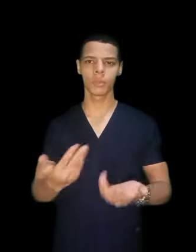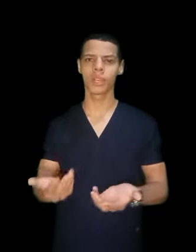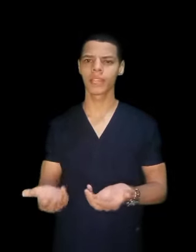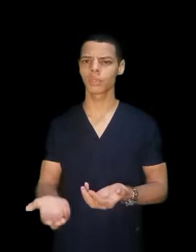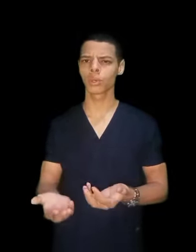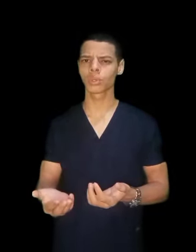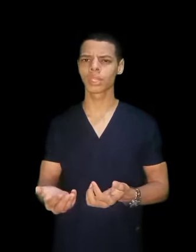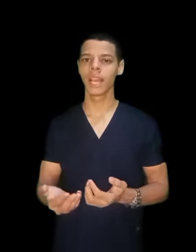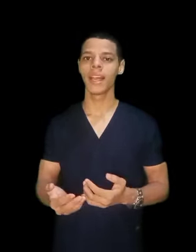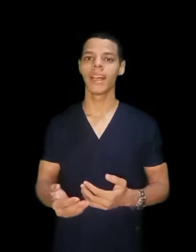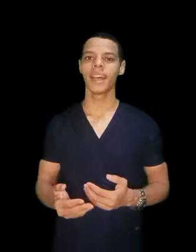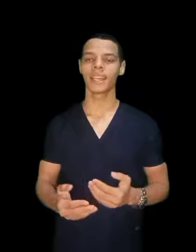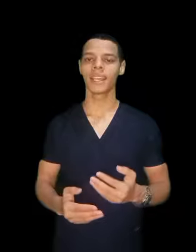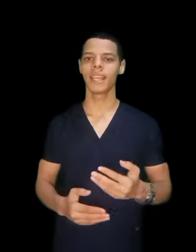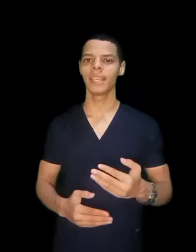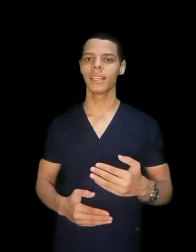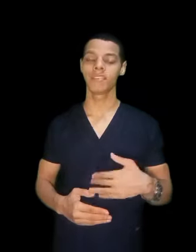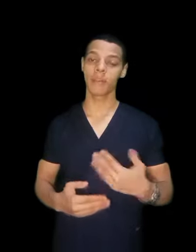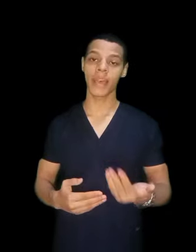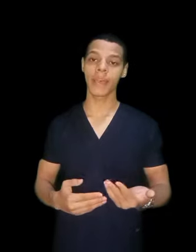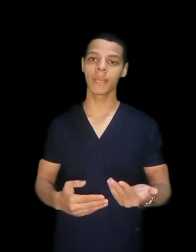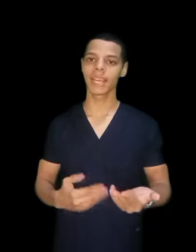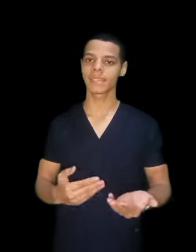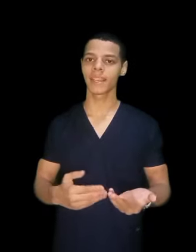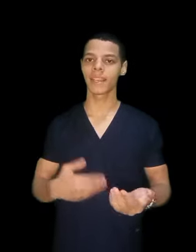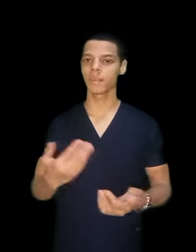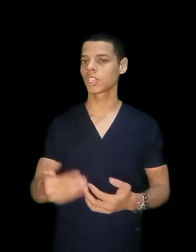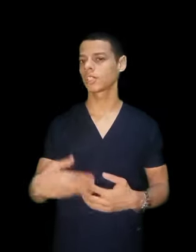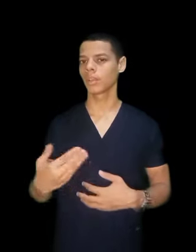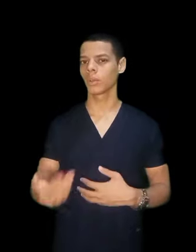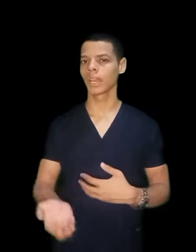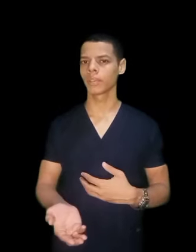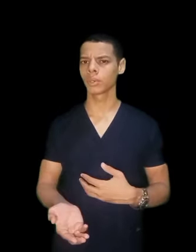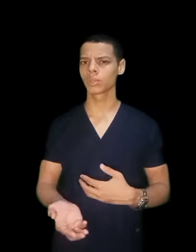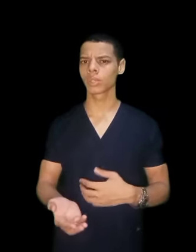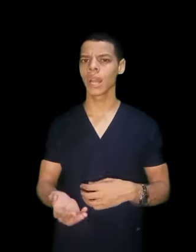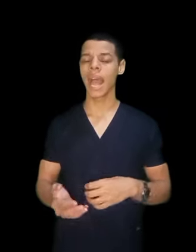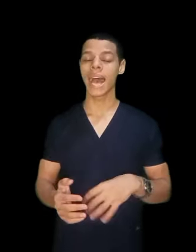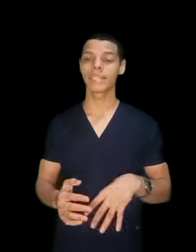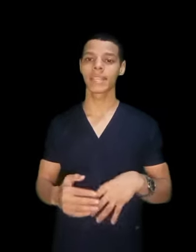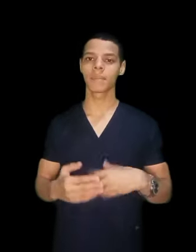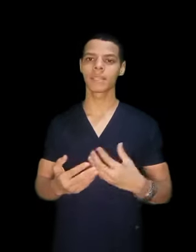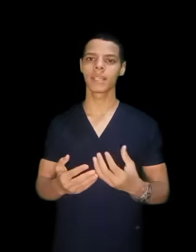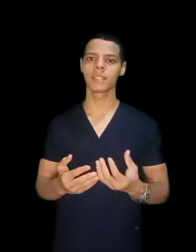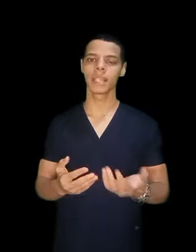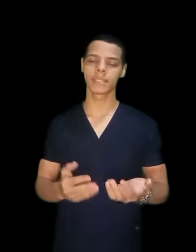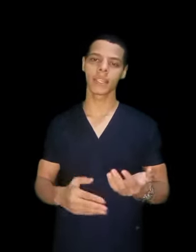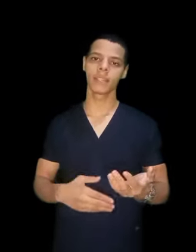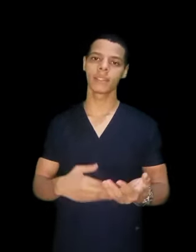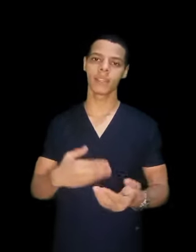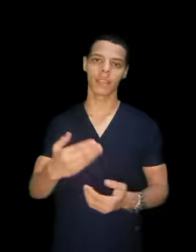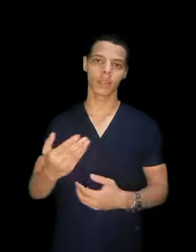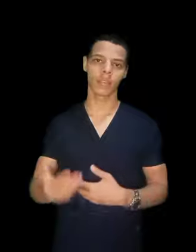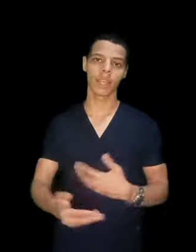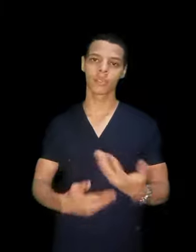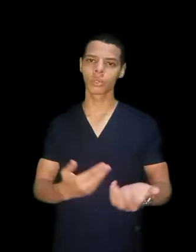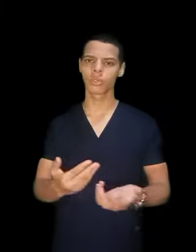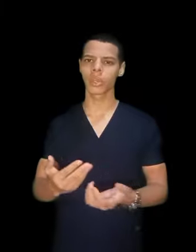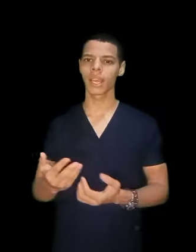بيقولك يا دكتور هتلاقي في معامل كذلك البيشنت هيقولك يا دكتور عندك مثلا اسنان هيقولك يا دكتور